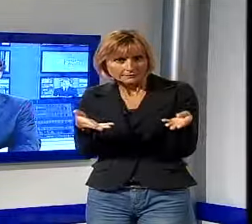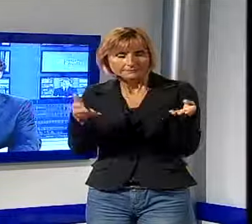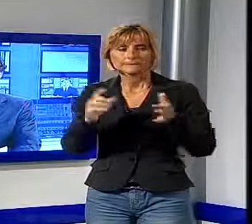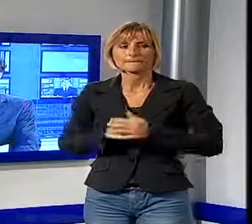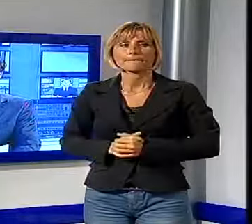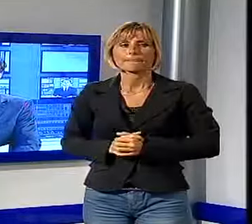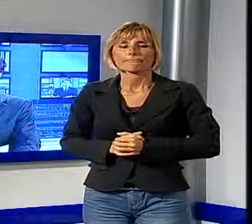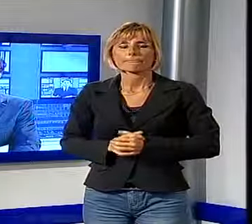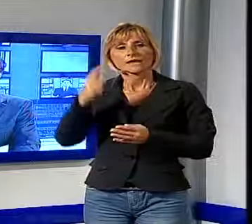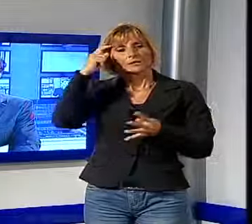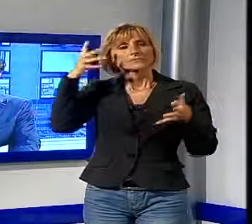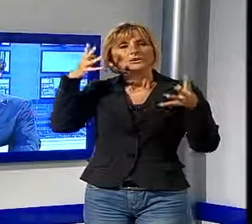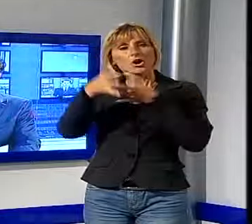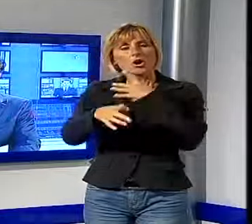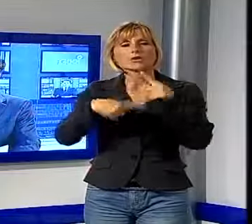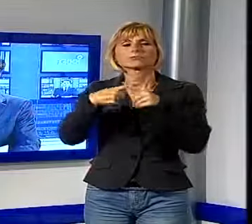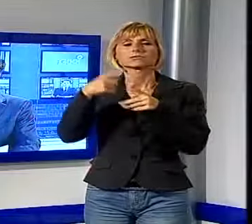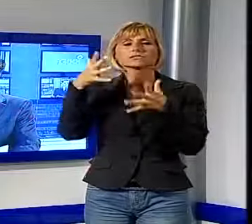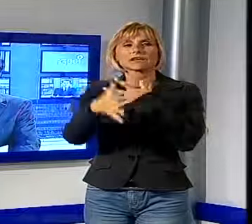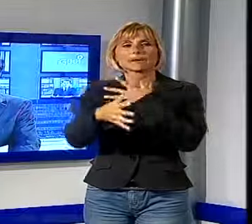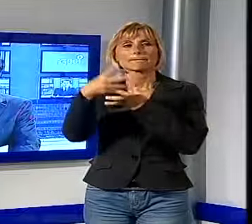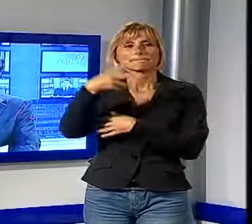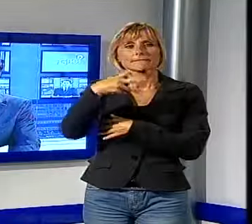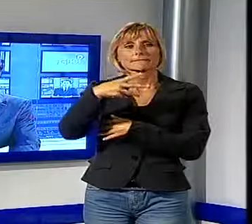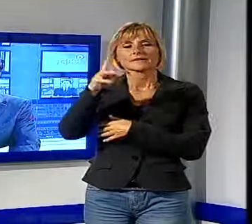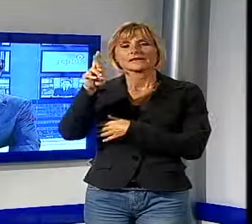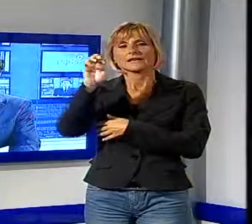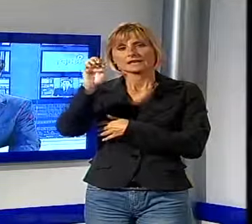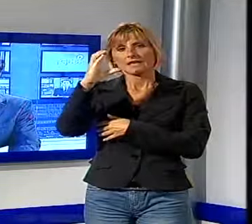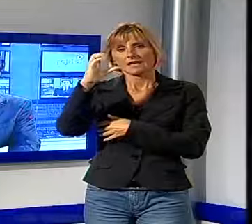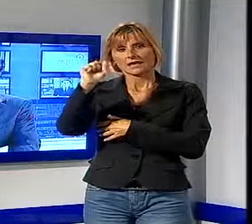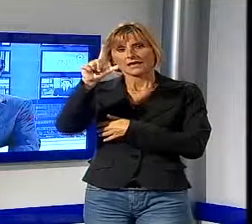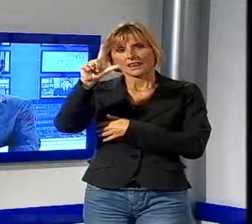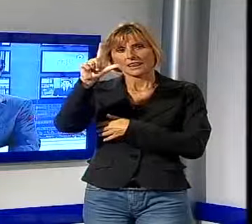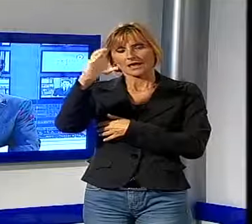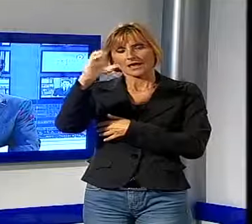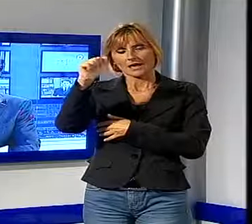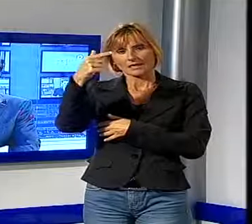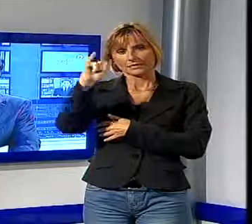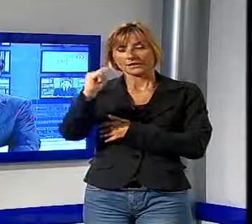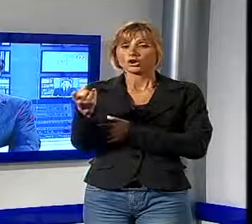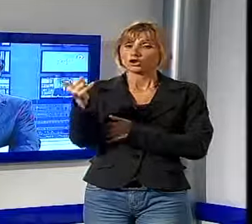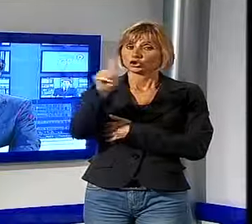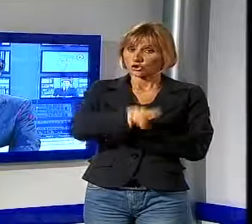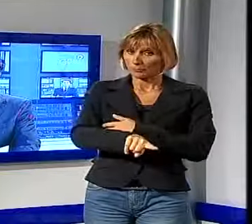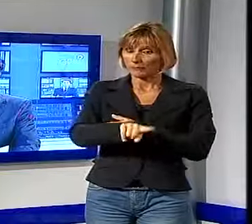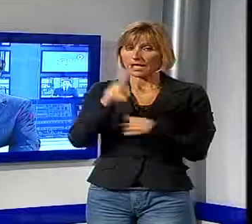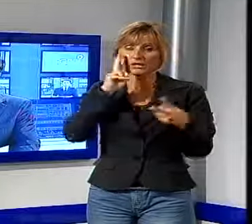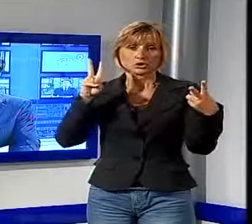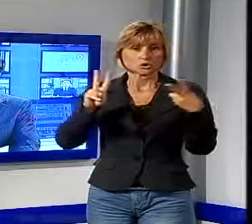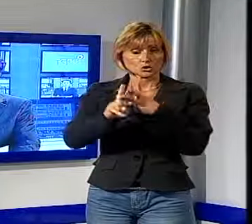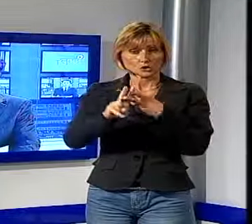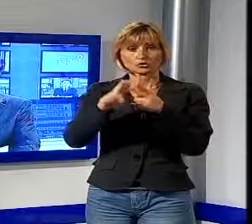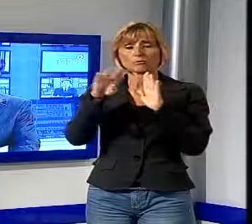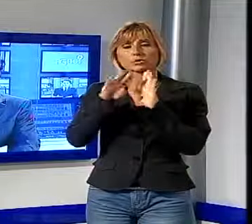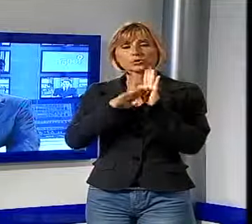Lo psicologo-psicoanalista Massimo Recalcati sarà protagonista domani di un incontro in programma